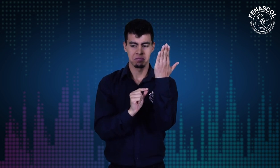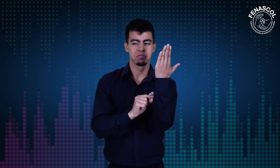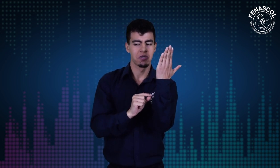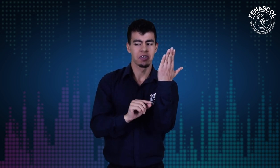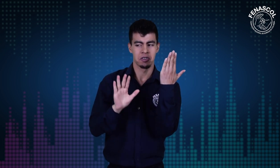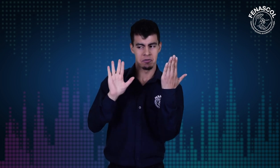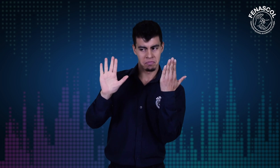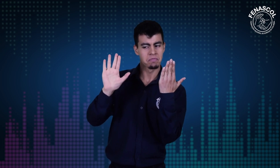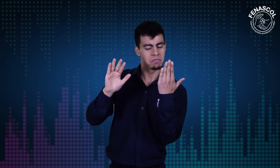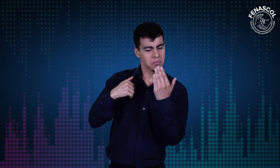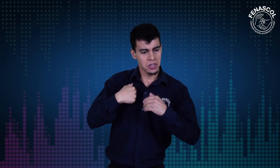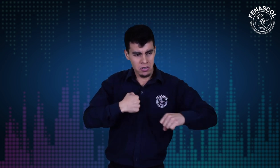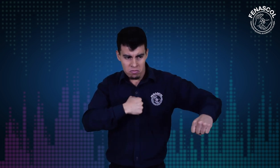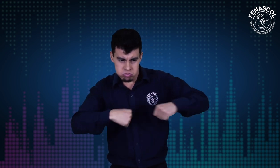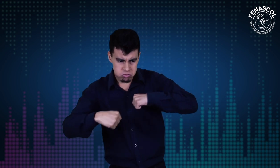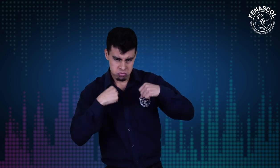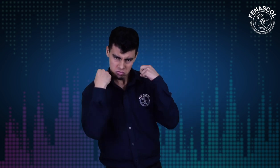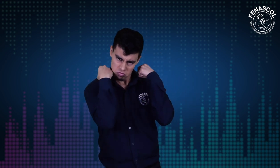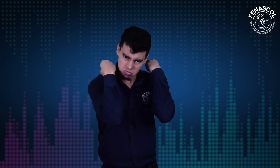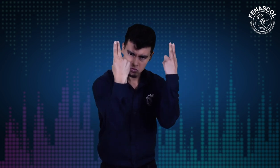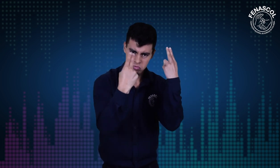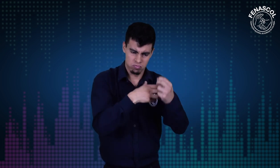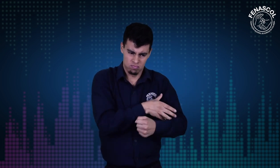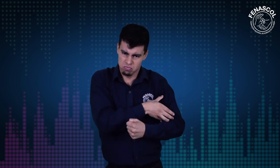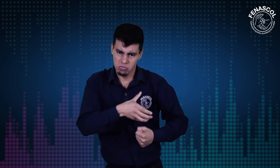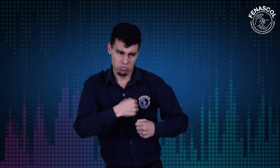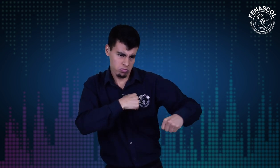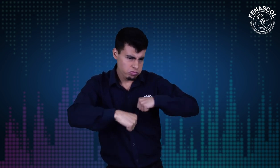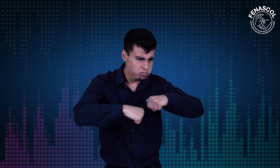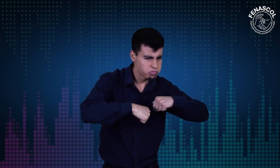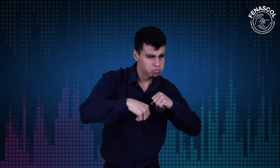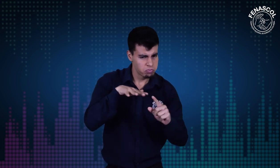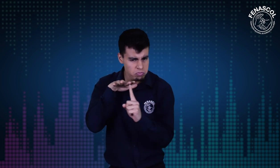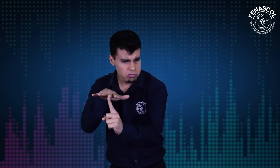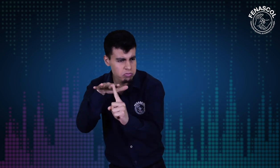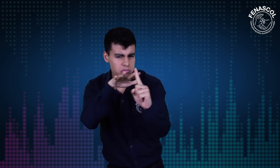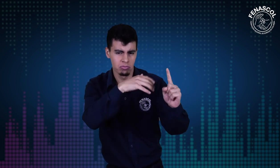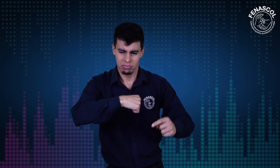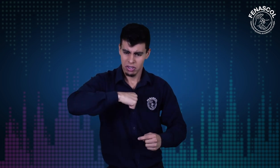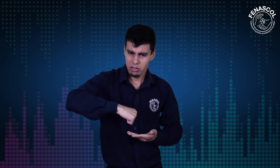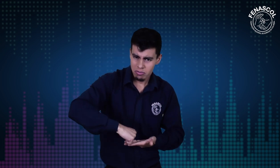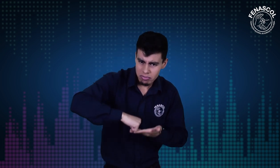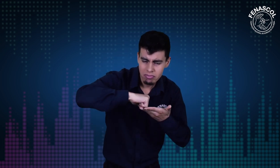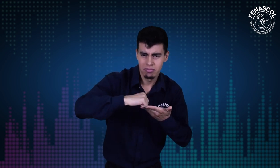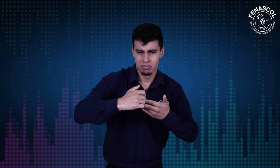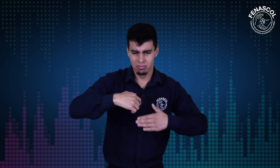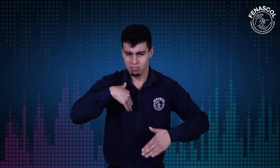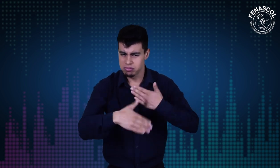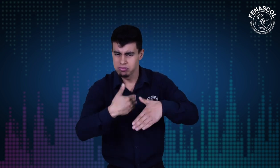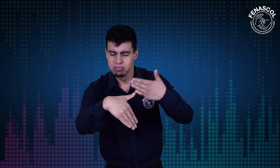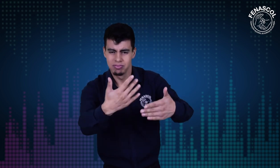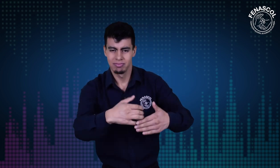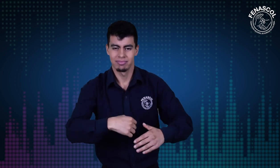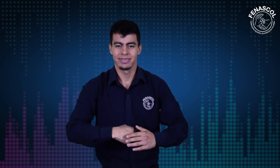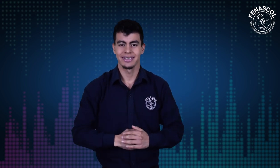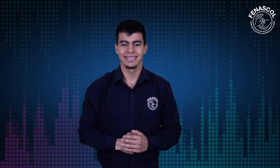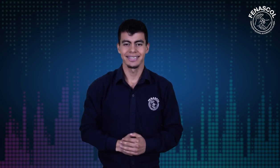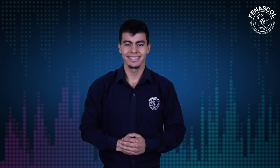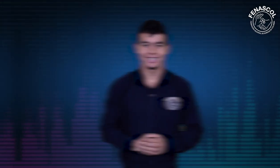en cuenta y vamos tomando nota en la factura y que para solucionar esta situación, gestionamos, nos empoderamos